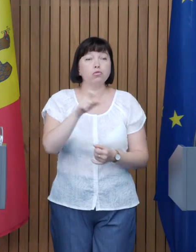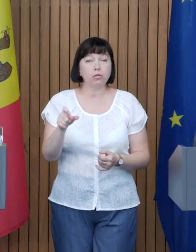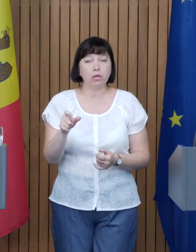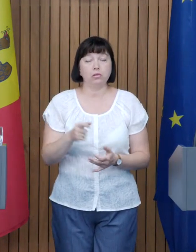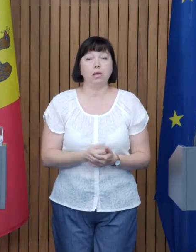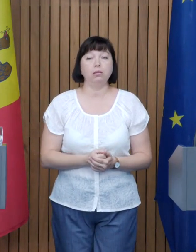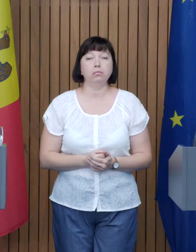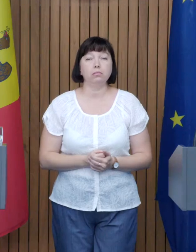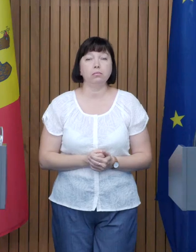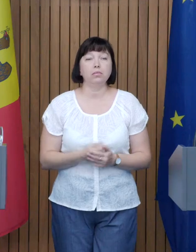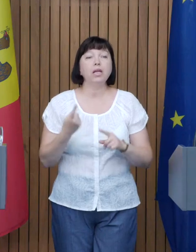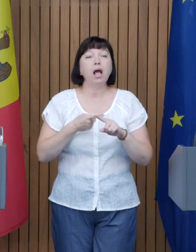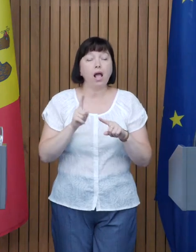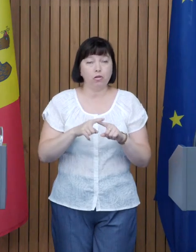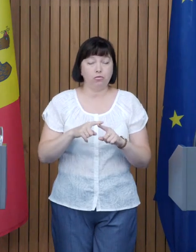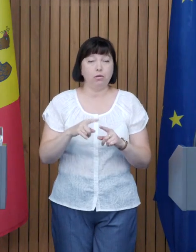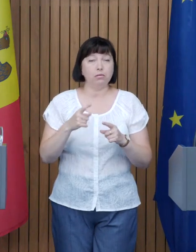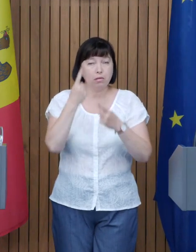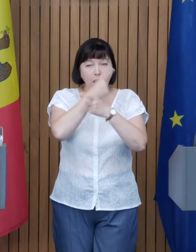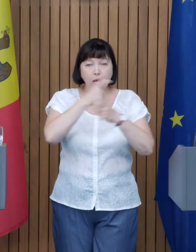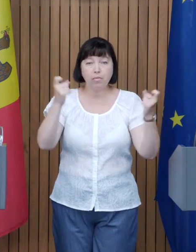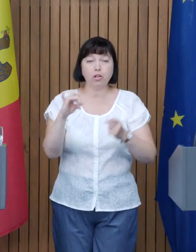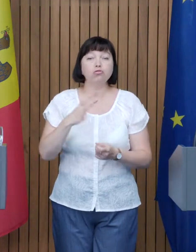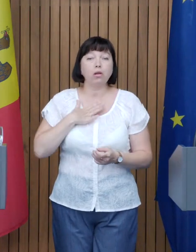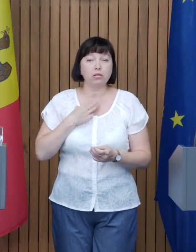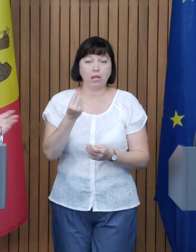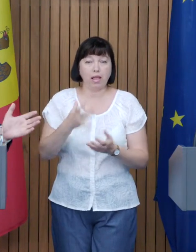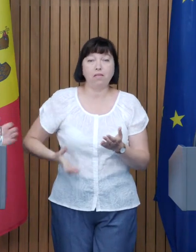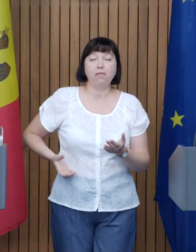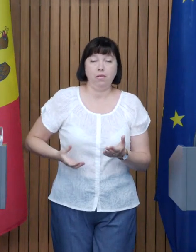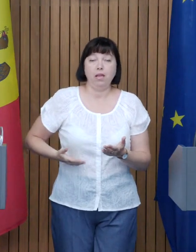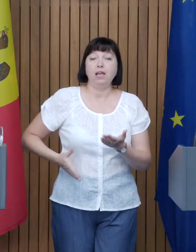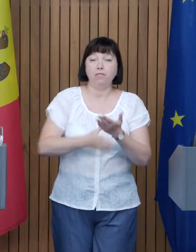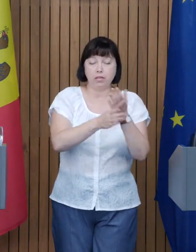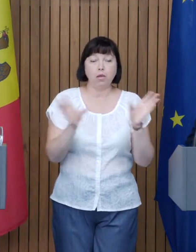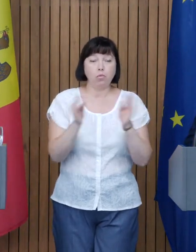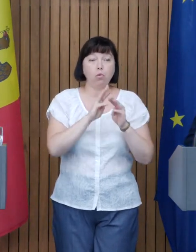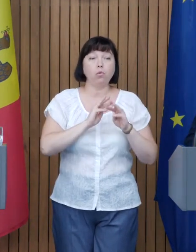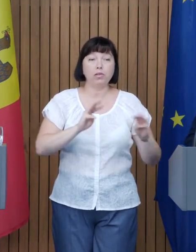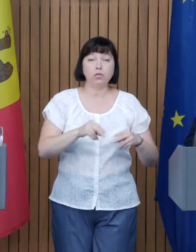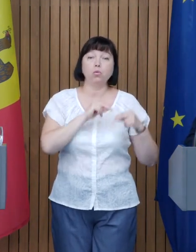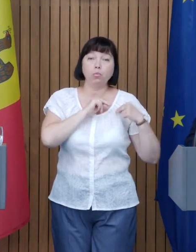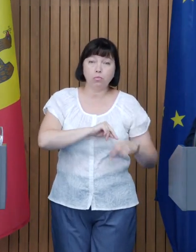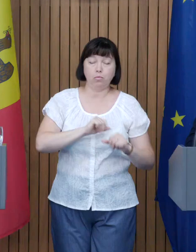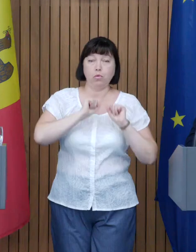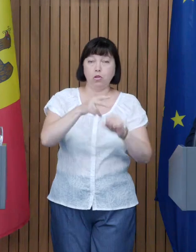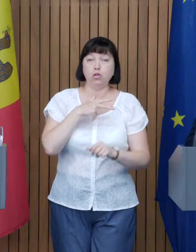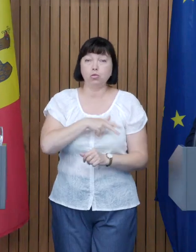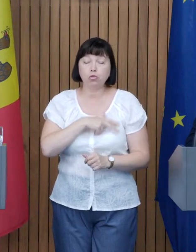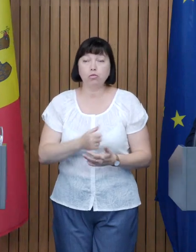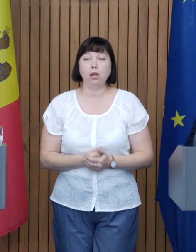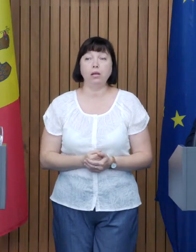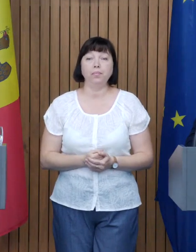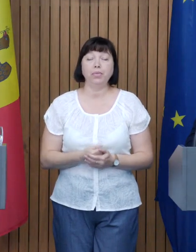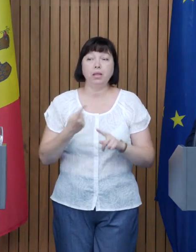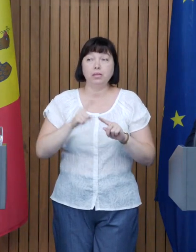acest apel și investiția noastră în creș împreună cu Ministerul Muncii și Protecții Sociale Este